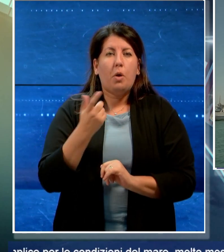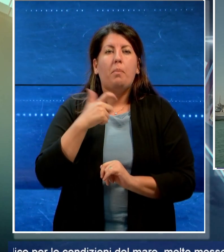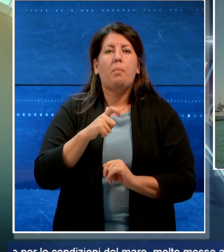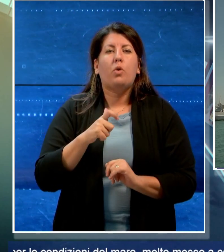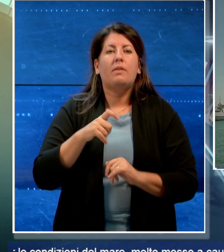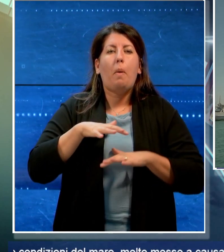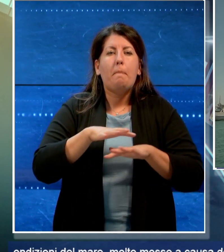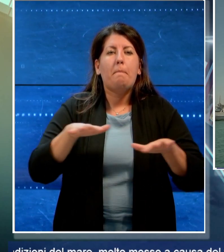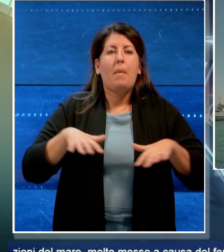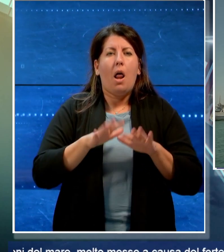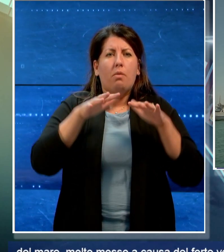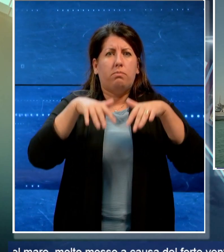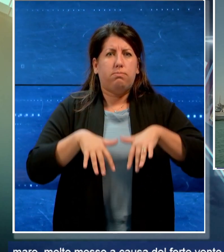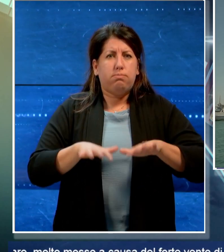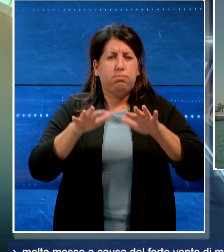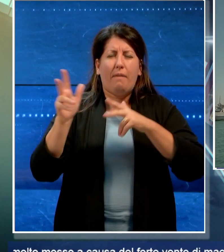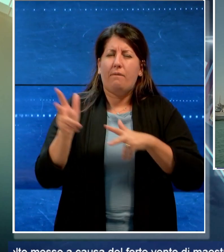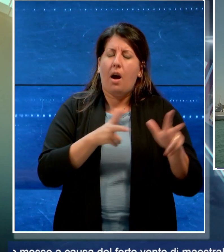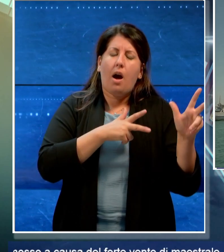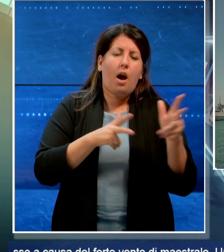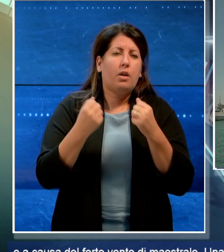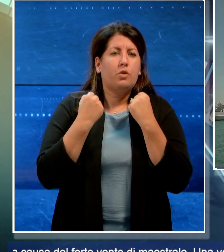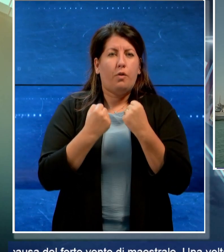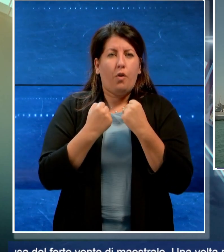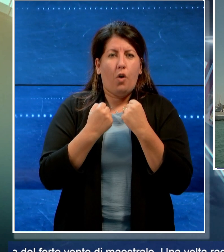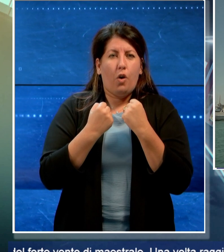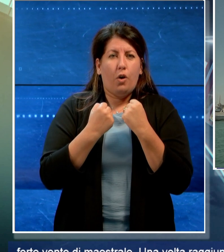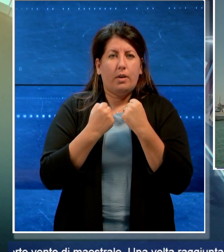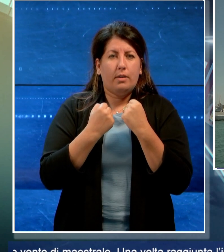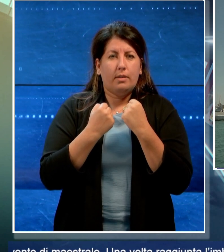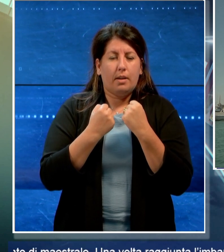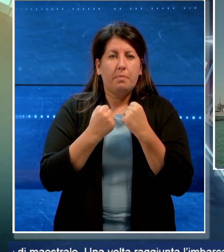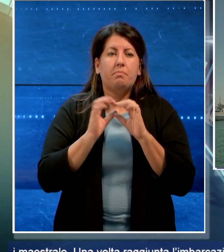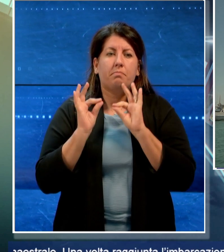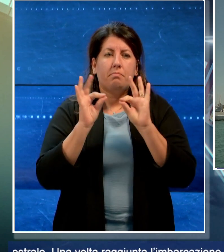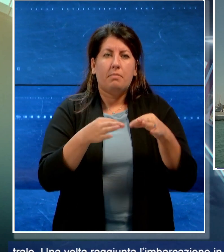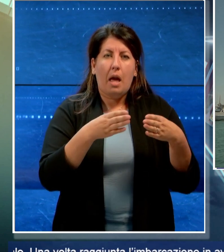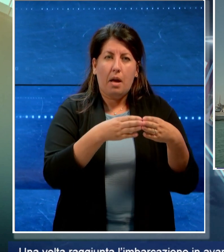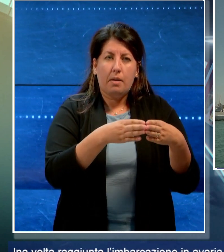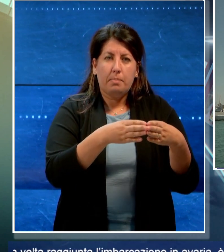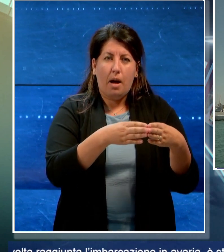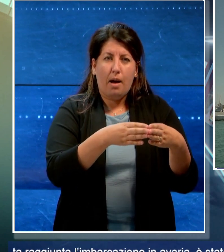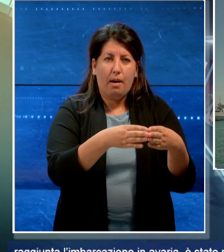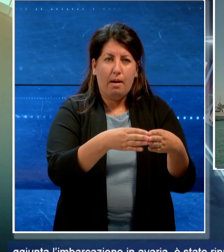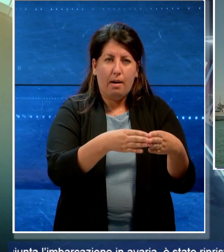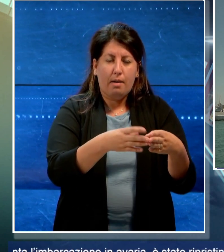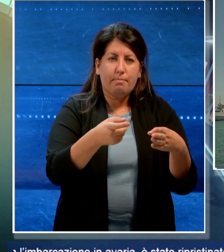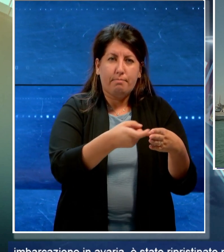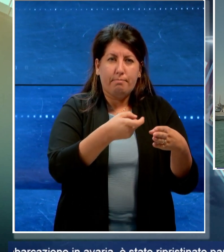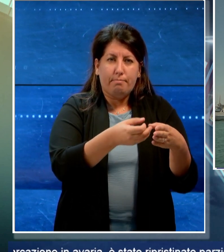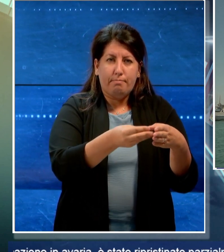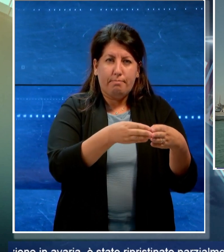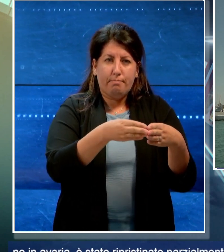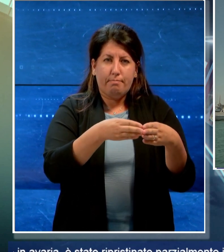mosso e a causa del forte vento. Una volta raggiunta l'imbarcazione in avaria è stato ripristinato